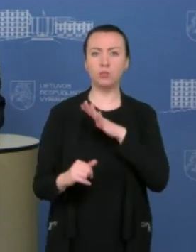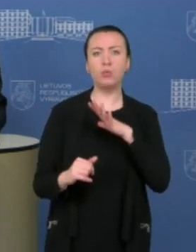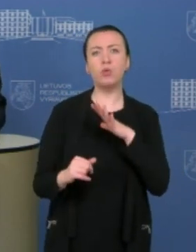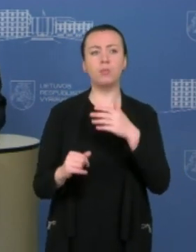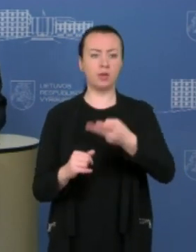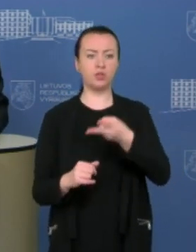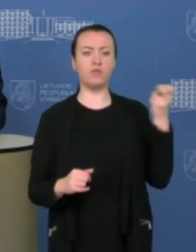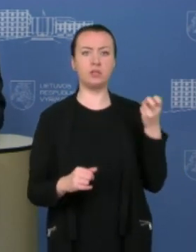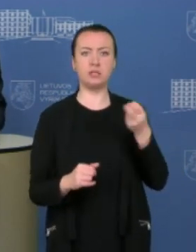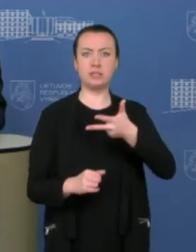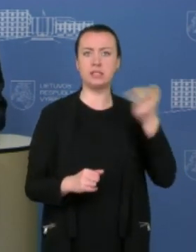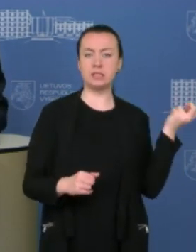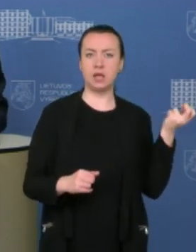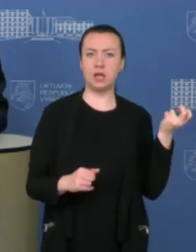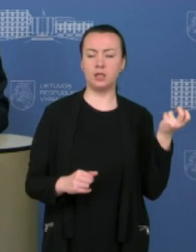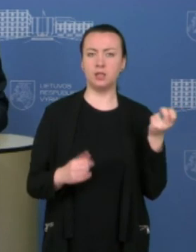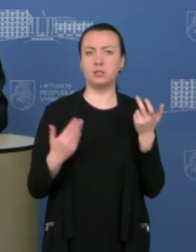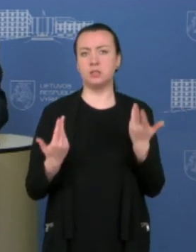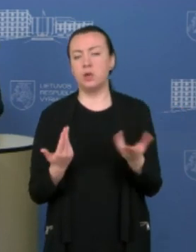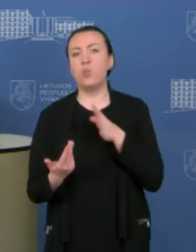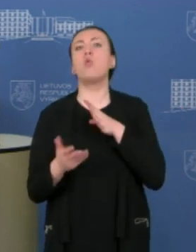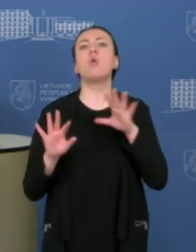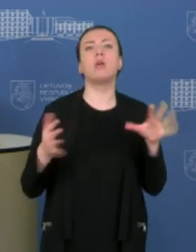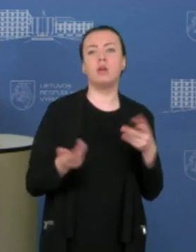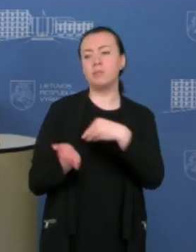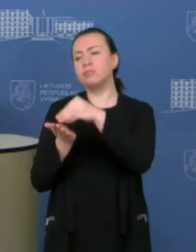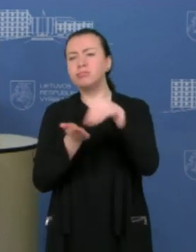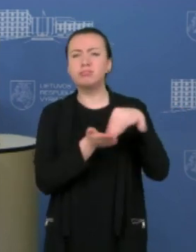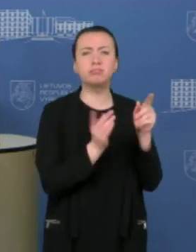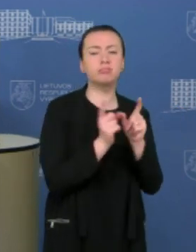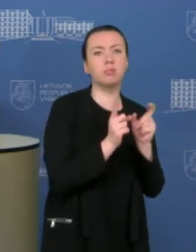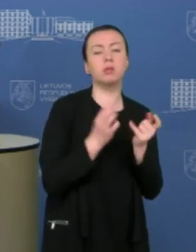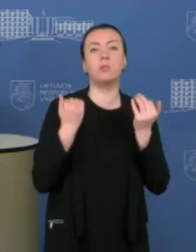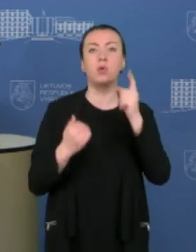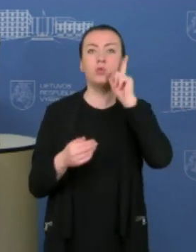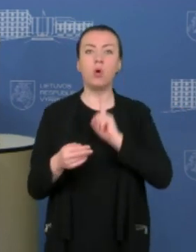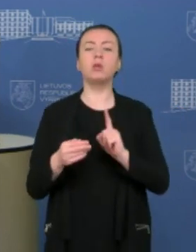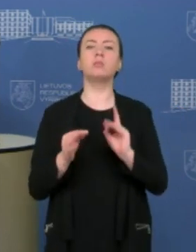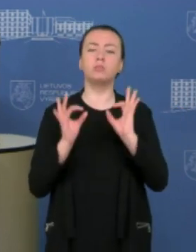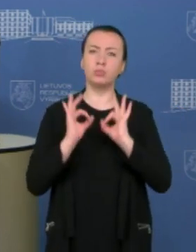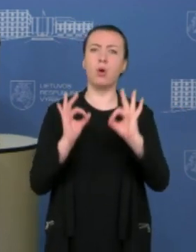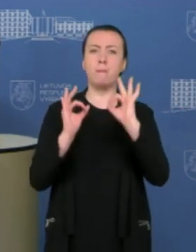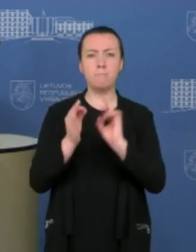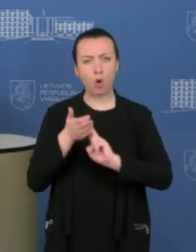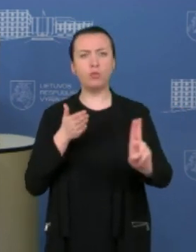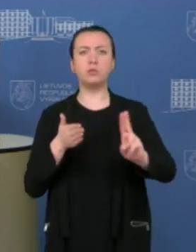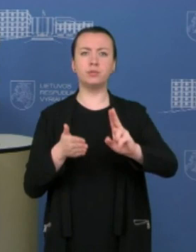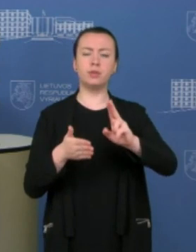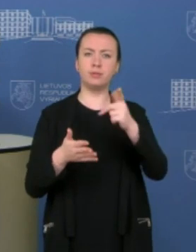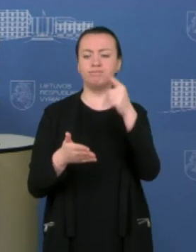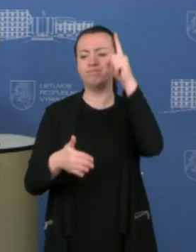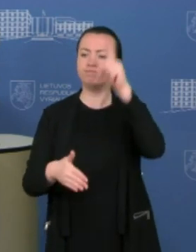prieš dvi, tris savaitės, jinai dabar yra dar tokie. Tai mes tikrai norim profesionaliai įsitikinti, ar yra koks